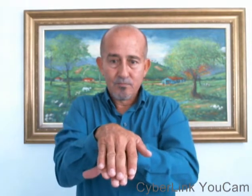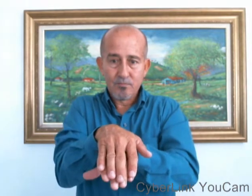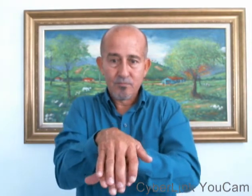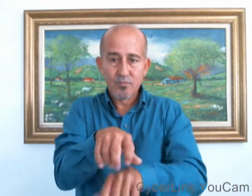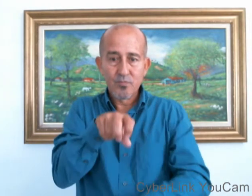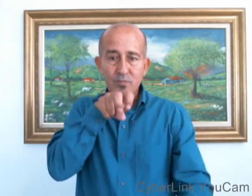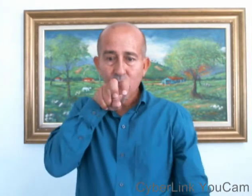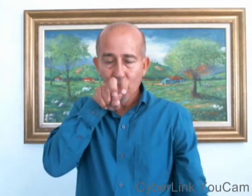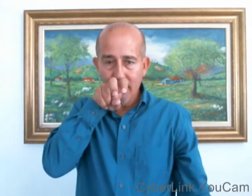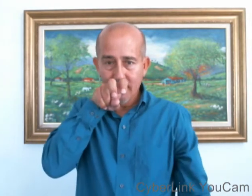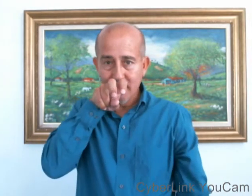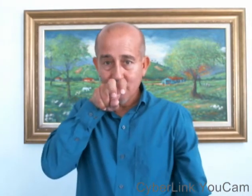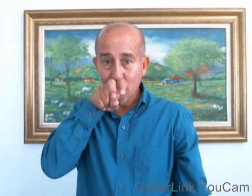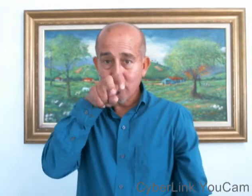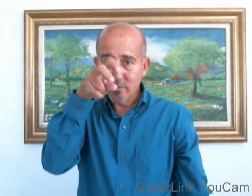El castor.